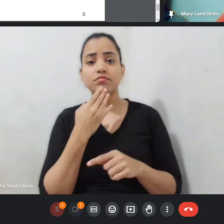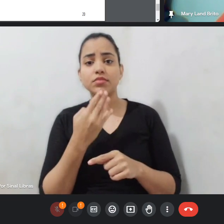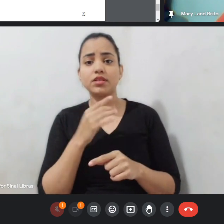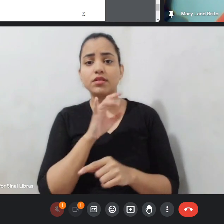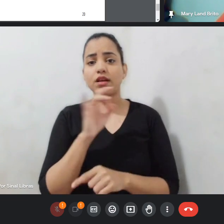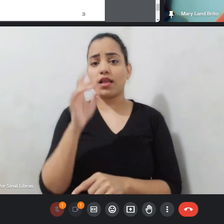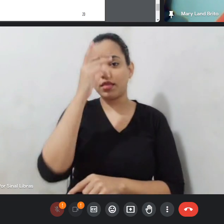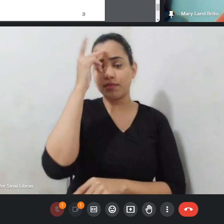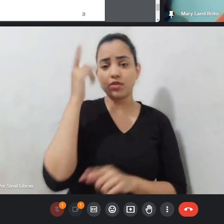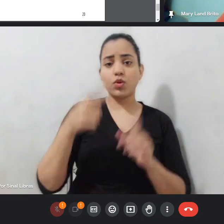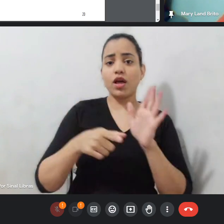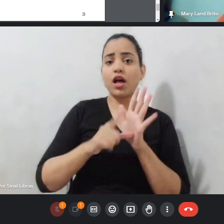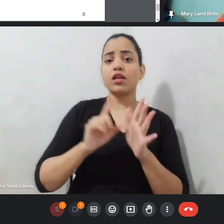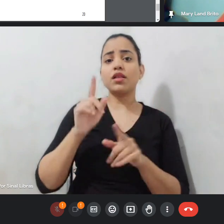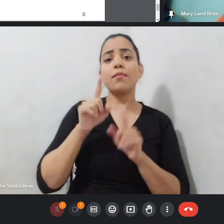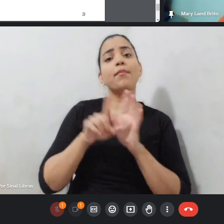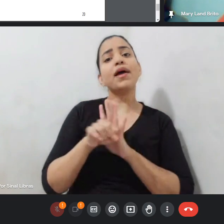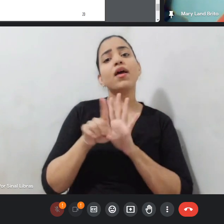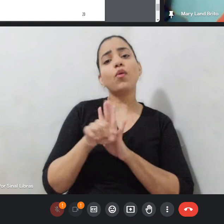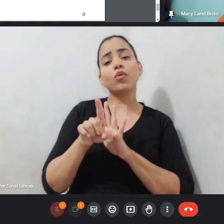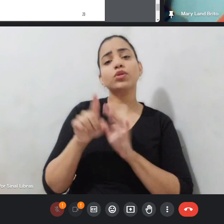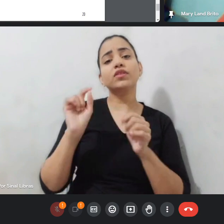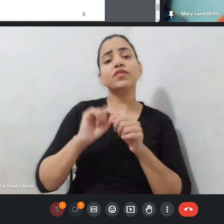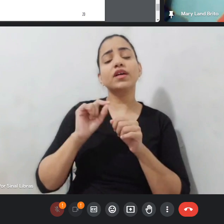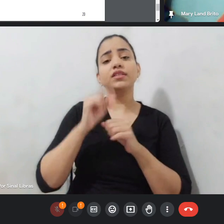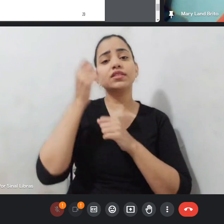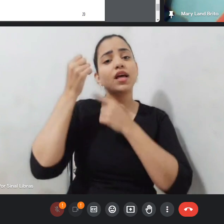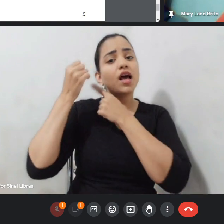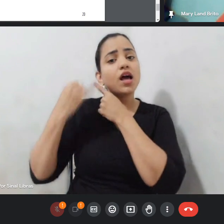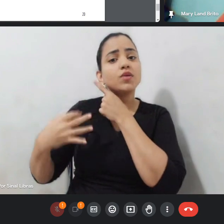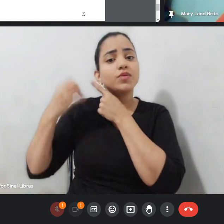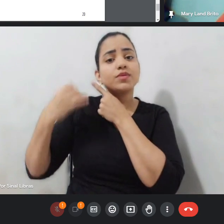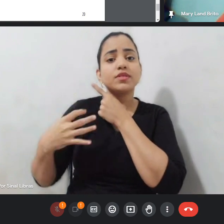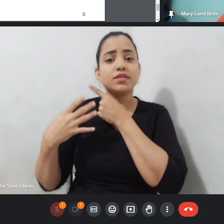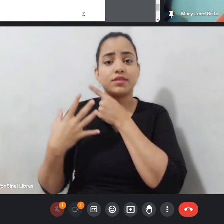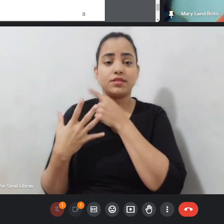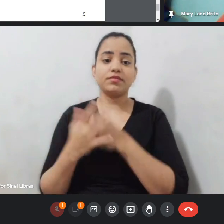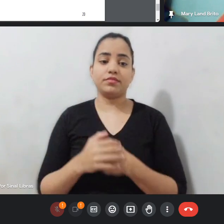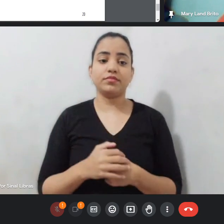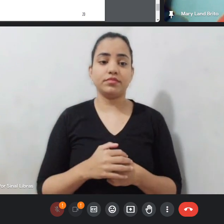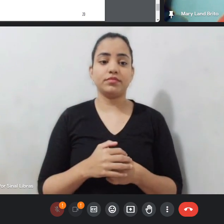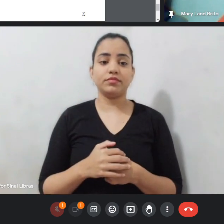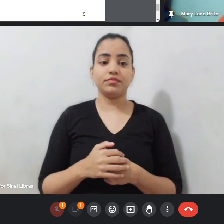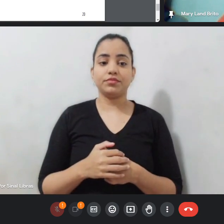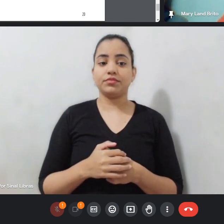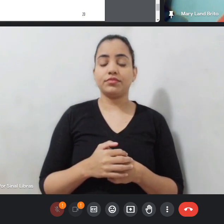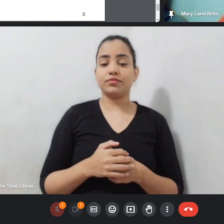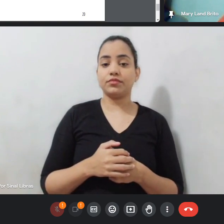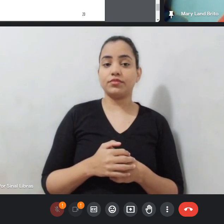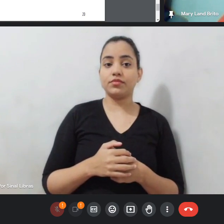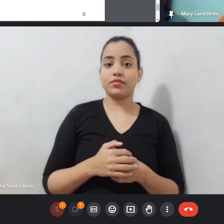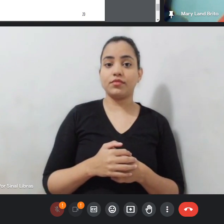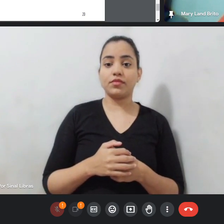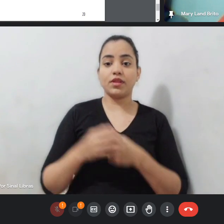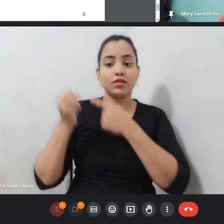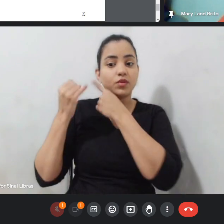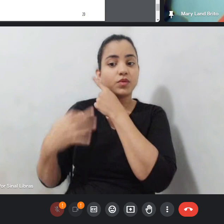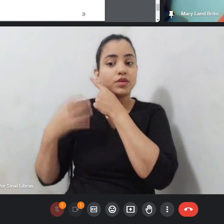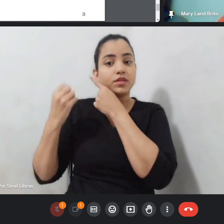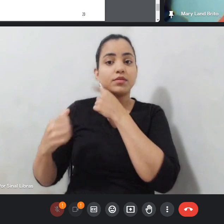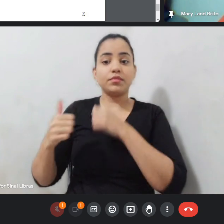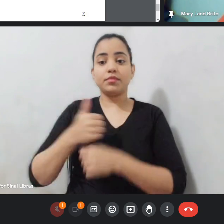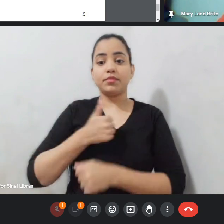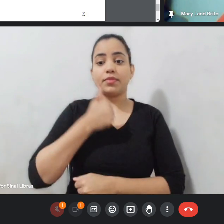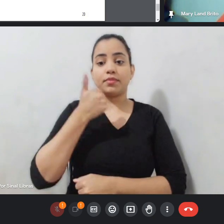audiodescrever. Tá? Quer falar como que você é em imagem. Nessa audiodescrição que a gente faz de nós mesmos, primeiro a gente